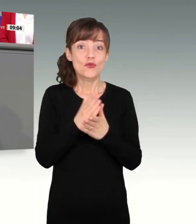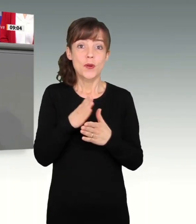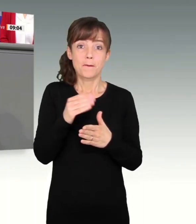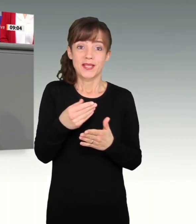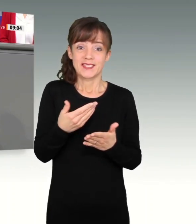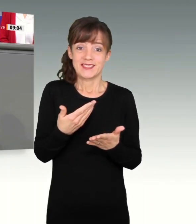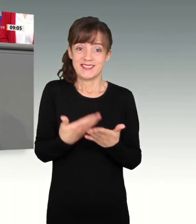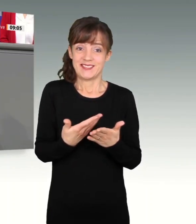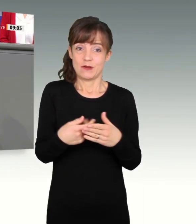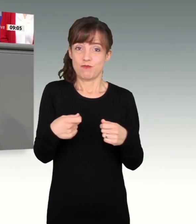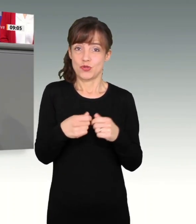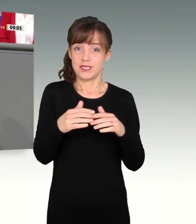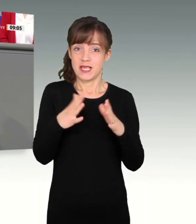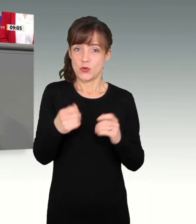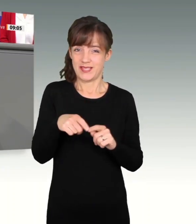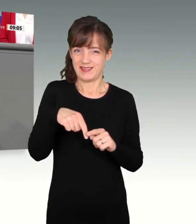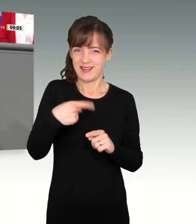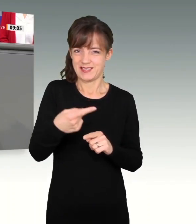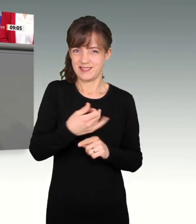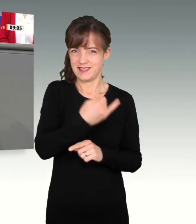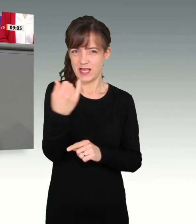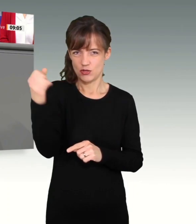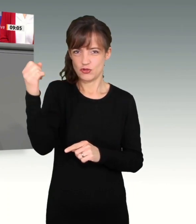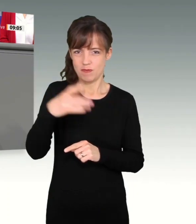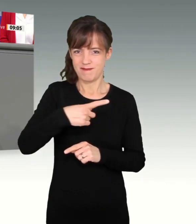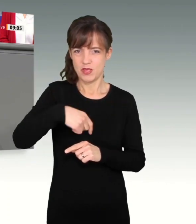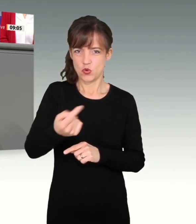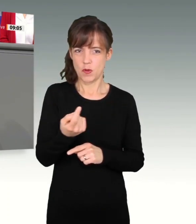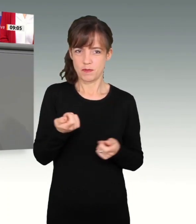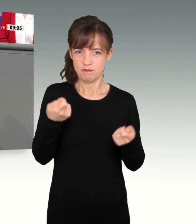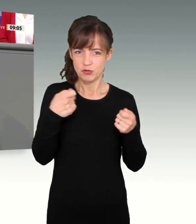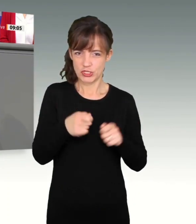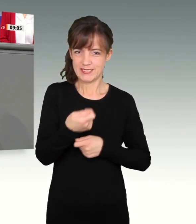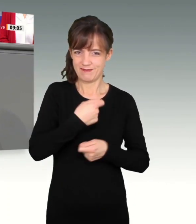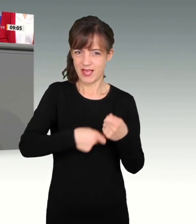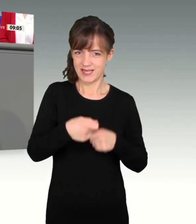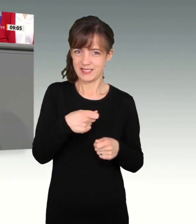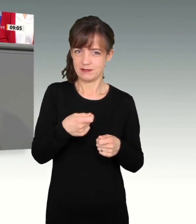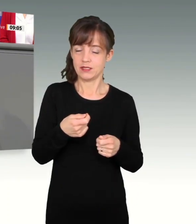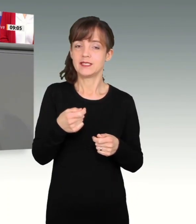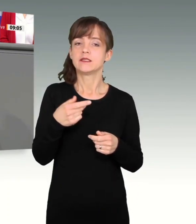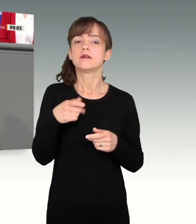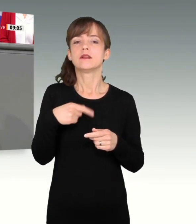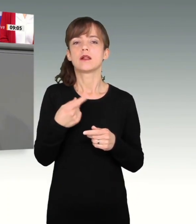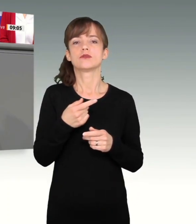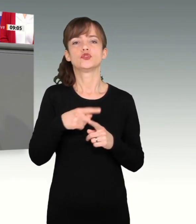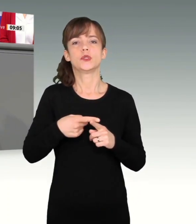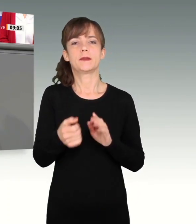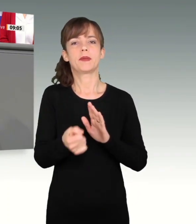Bundeshaushalt, den wir im kommenden Sommer hier im Haus verhandeln, die Vorgaben der Schuldenbremse einhalten.